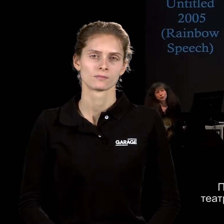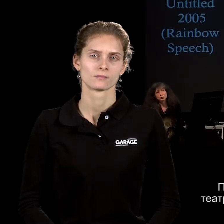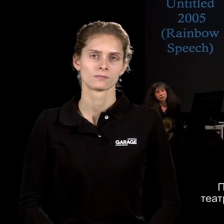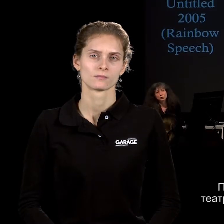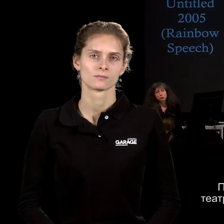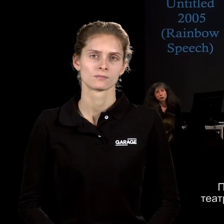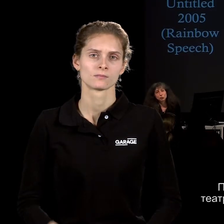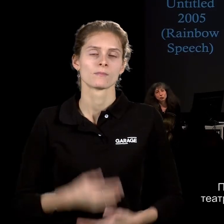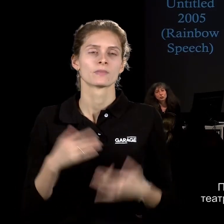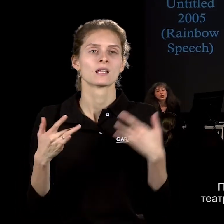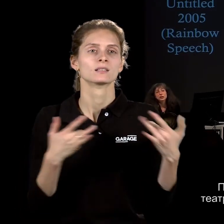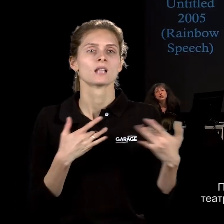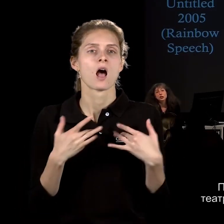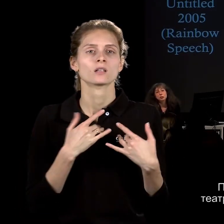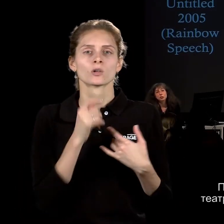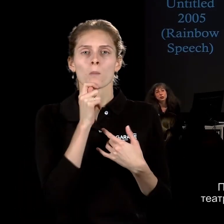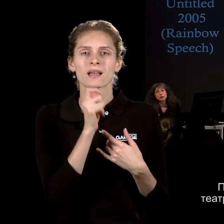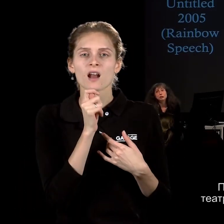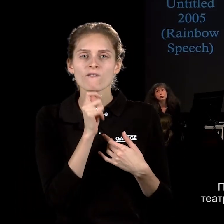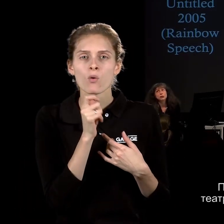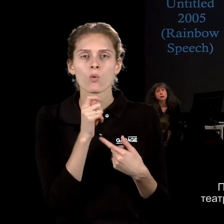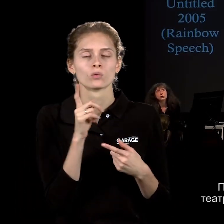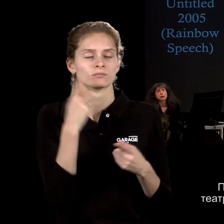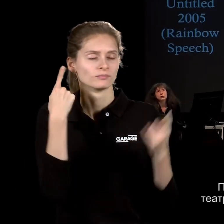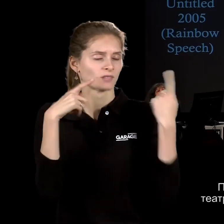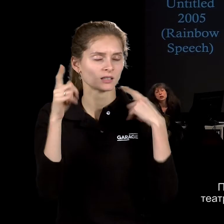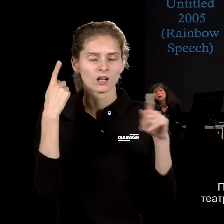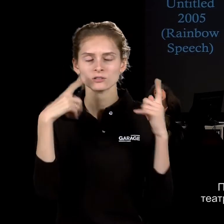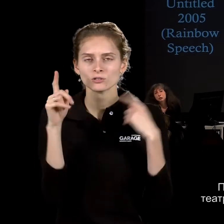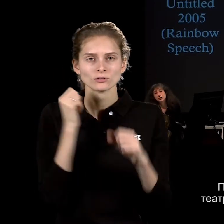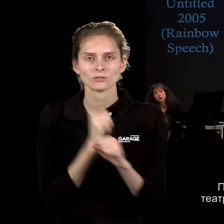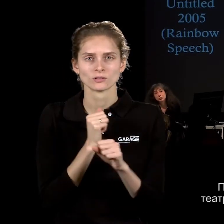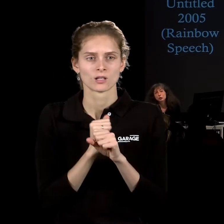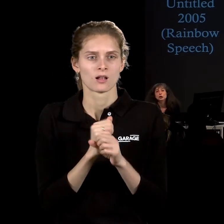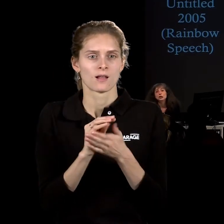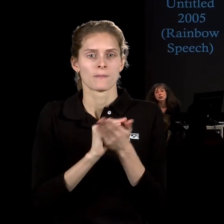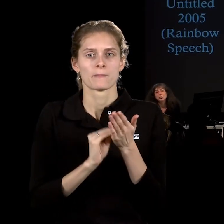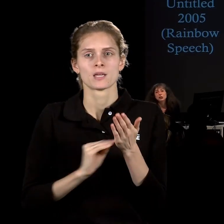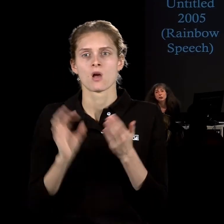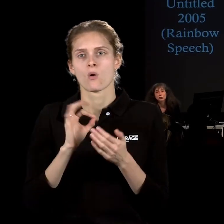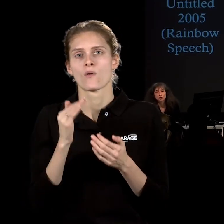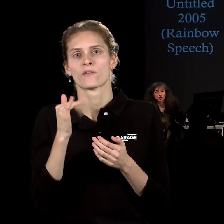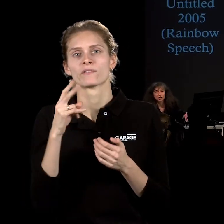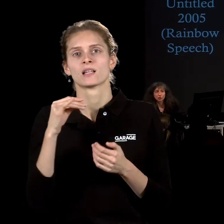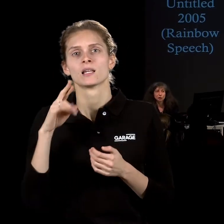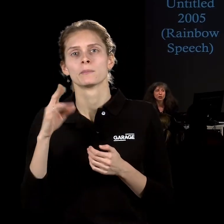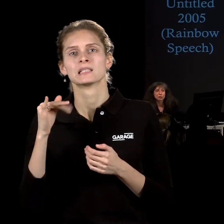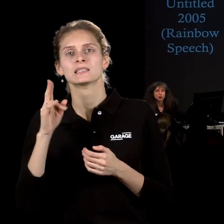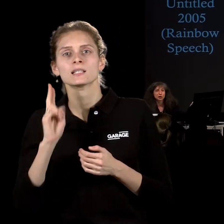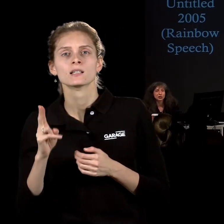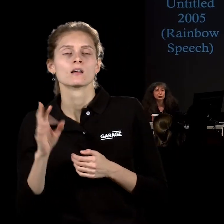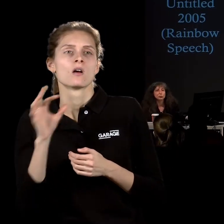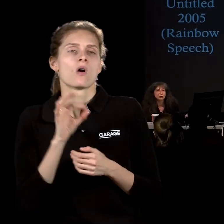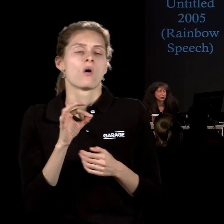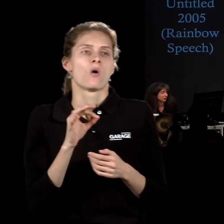театру микрофона фантастические по мотивам писателя Филиппа Дика про путешествия во времени, тоже про некие утопические,